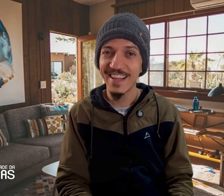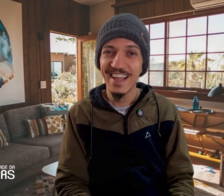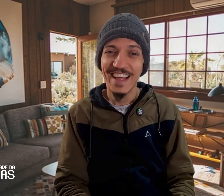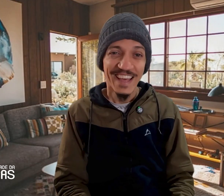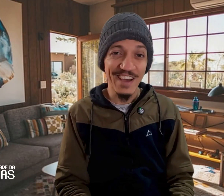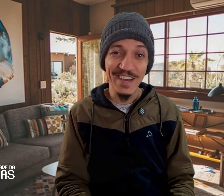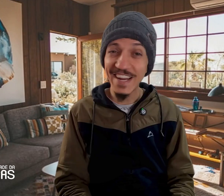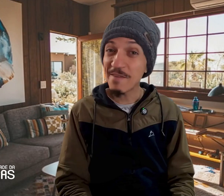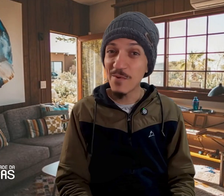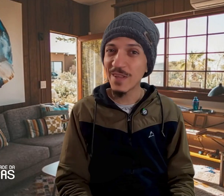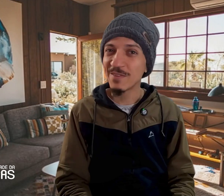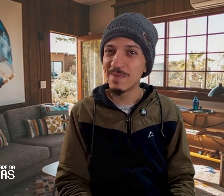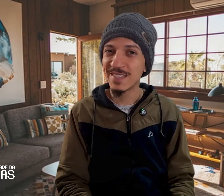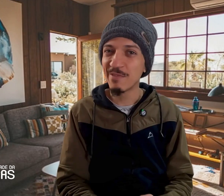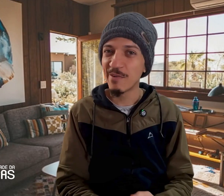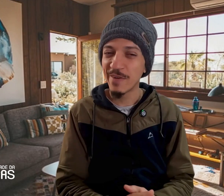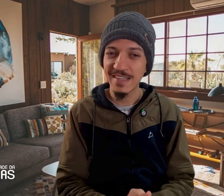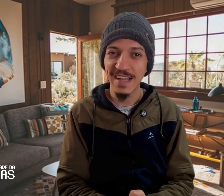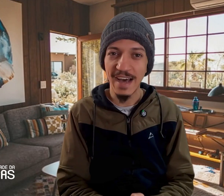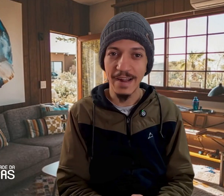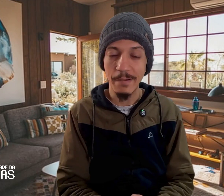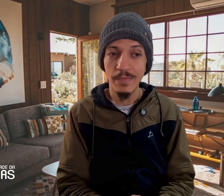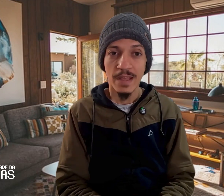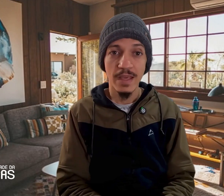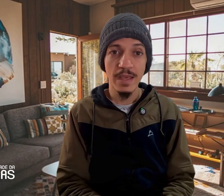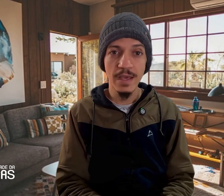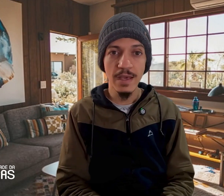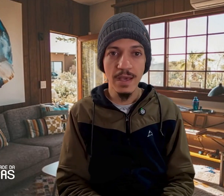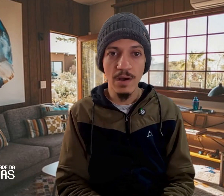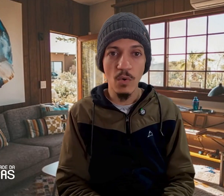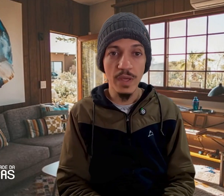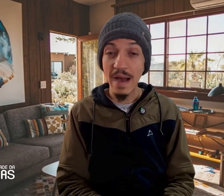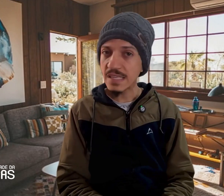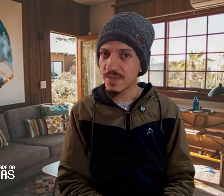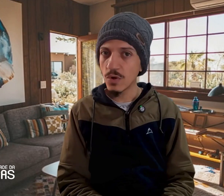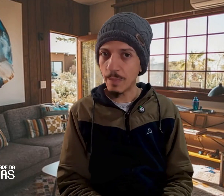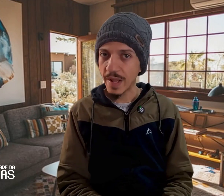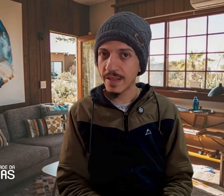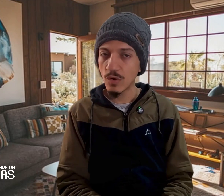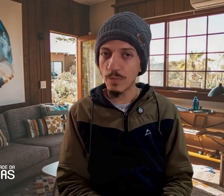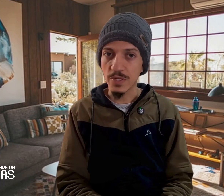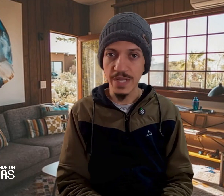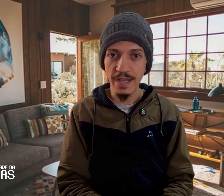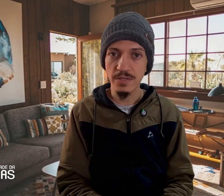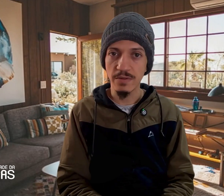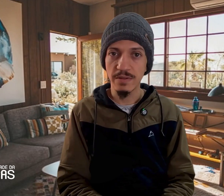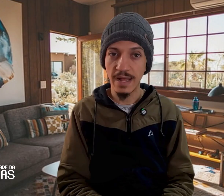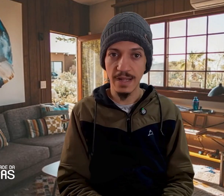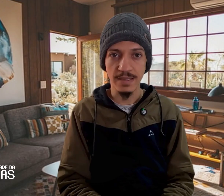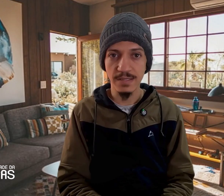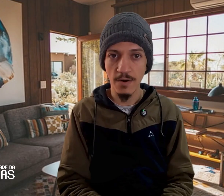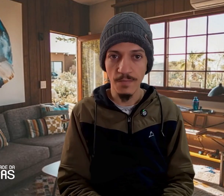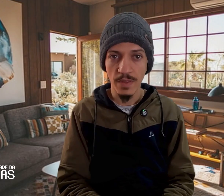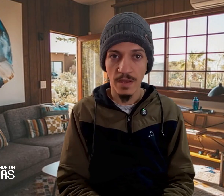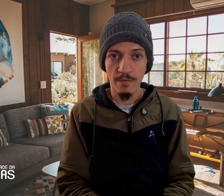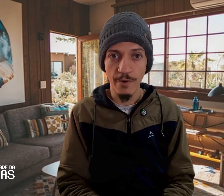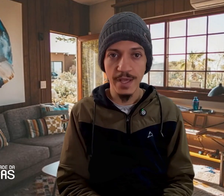E eu queria muito me desenvolver nessa área. E o que mais me surpreendeu no processo da natação, foi que